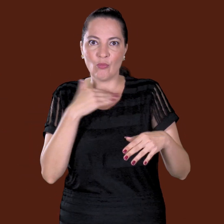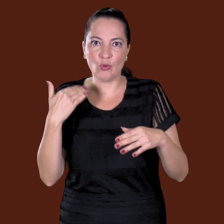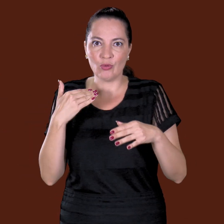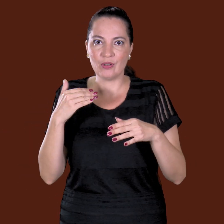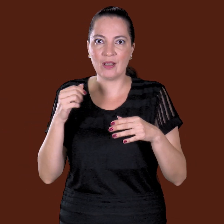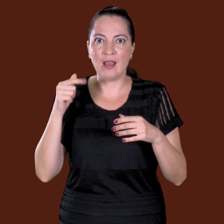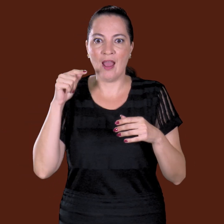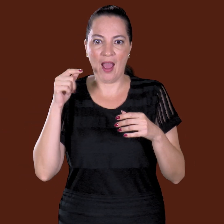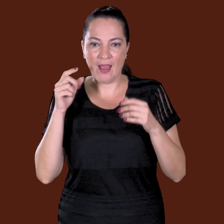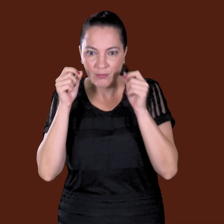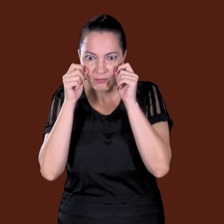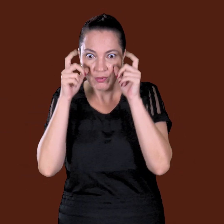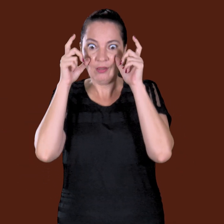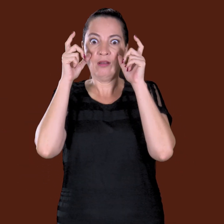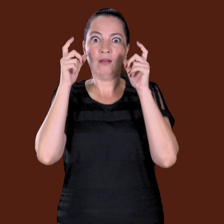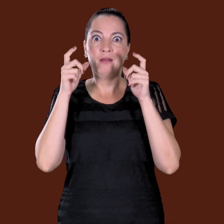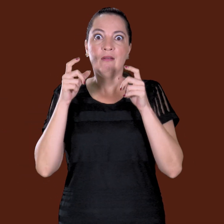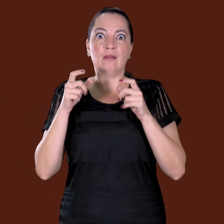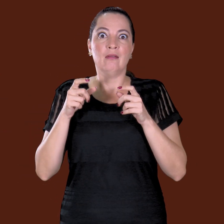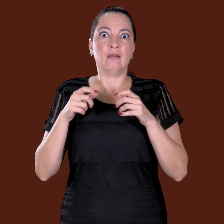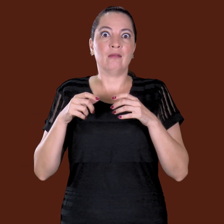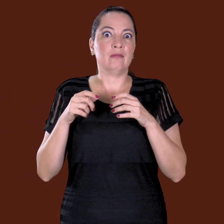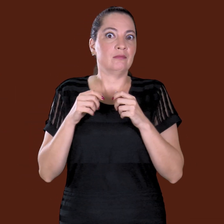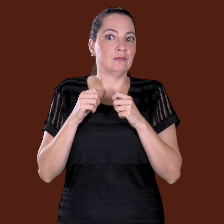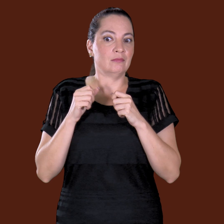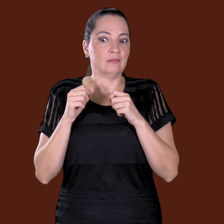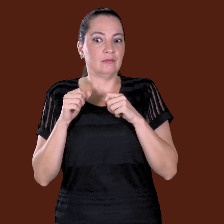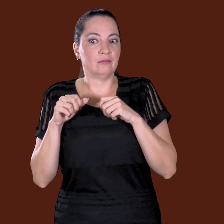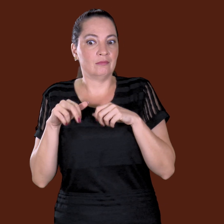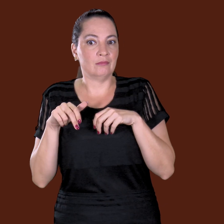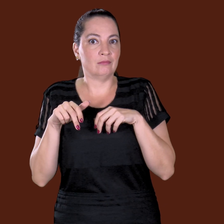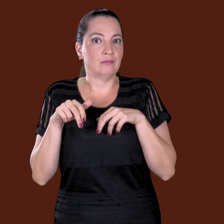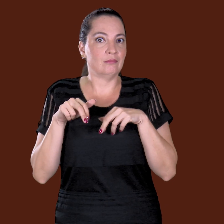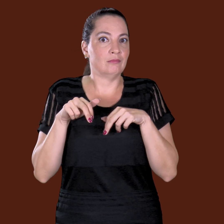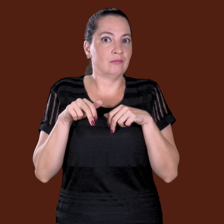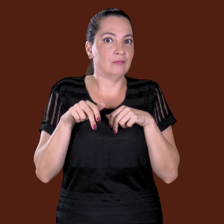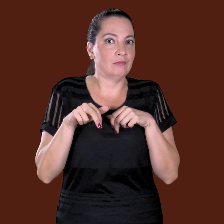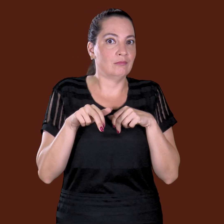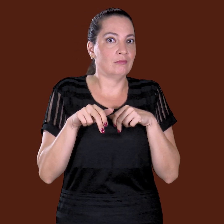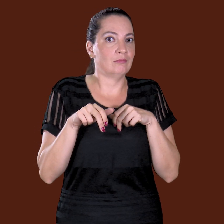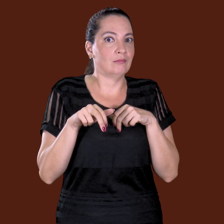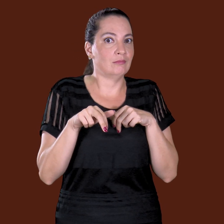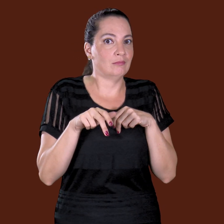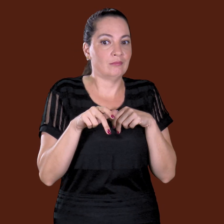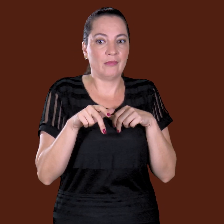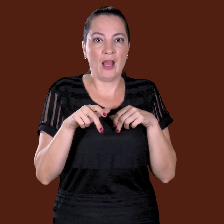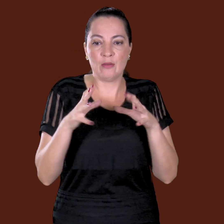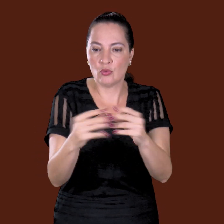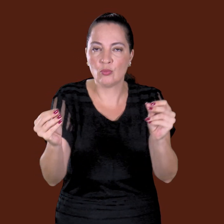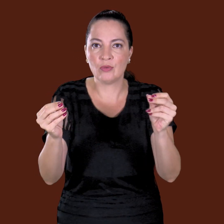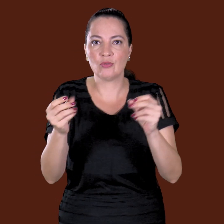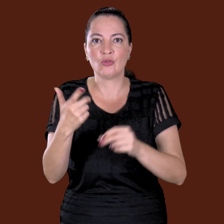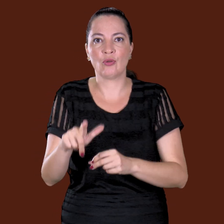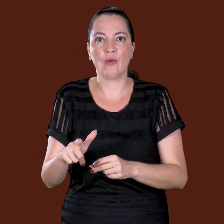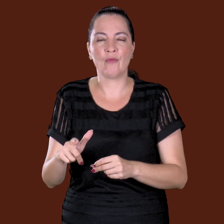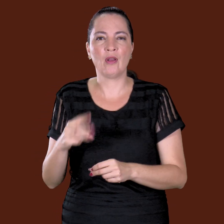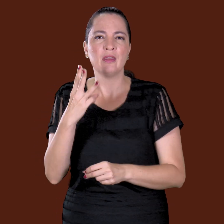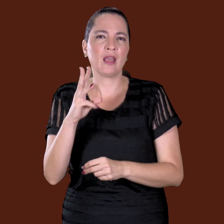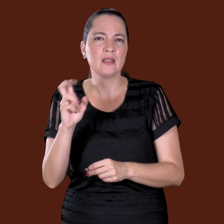regala o olho, assim, a pupila encolhe, né? E continua andando, sabe? O caixão some. Foi umas